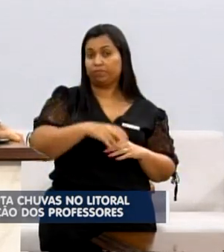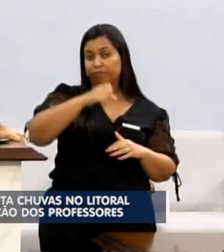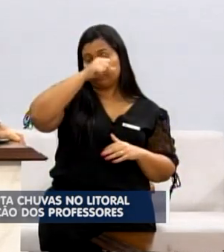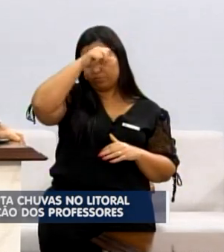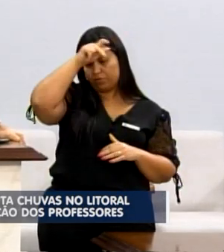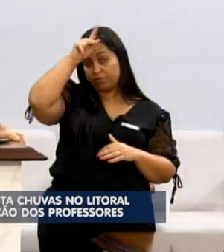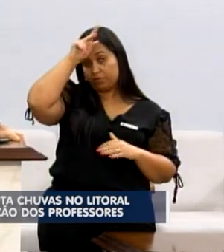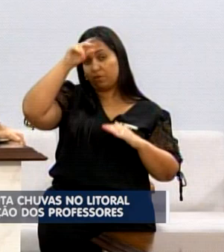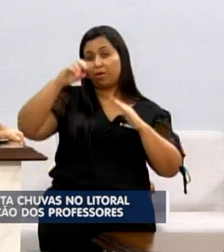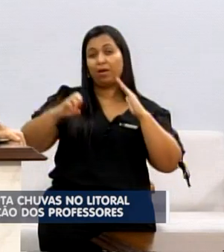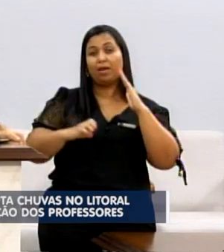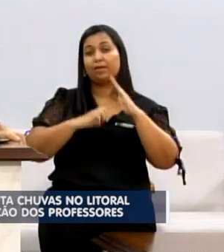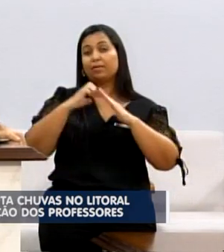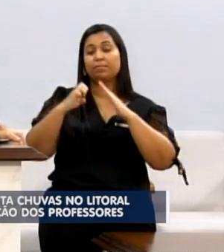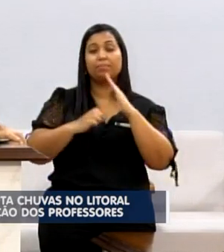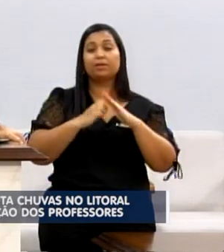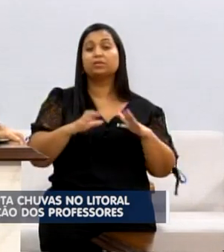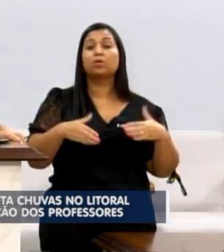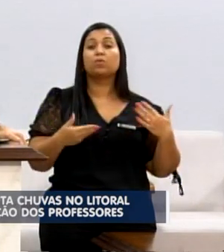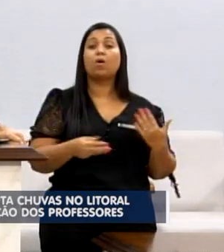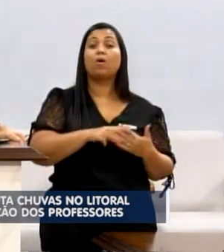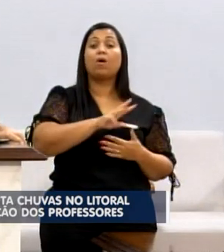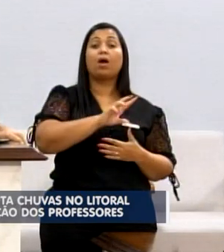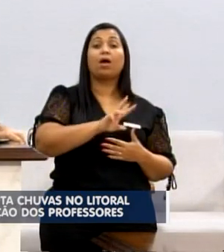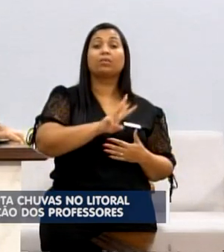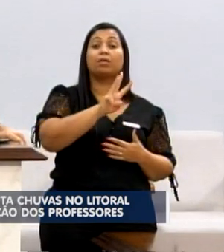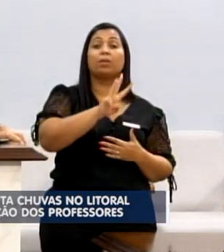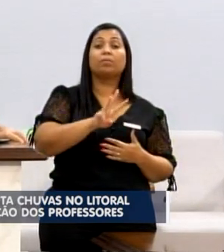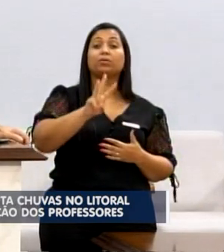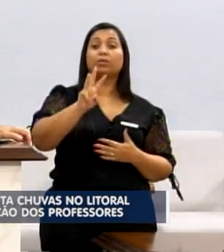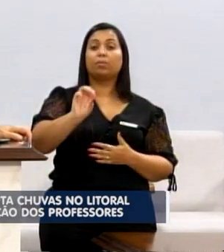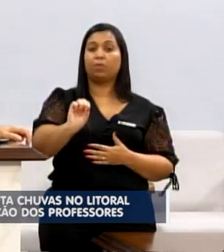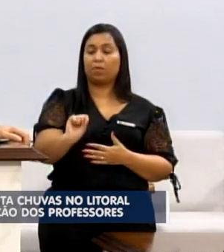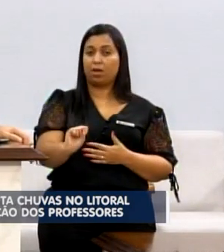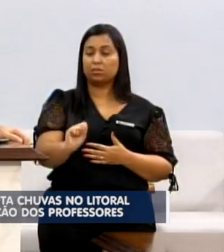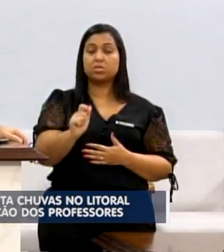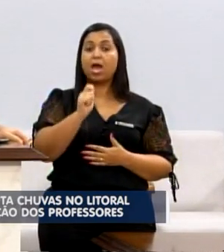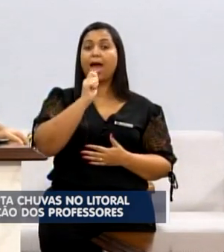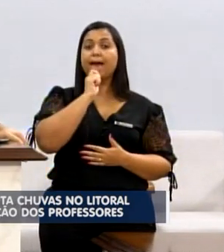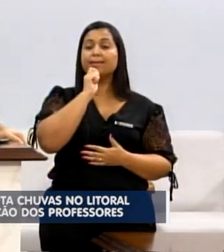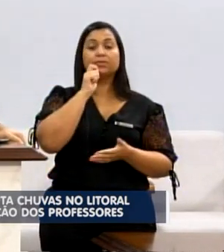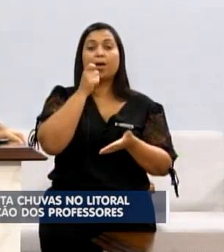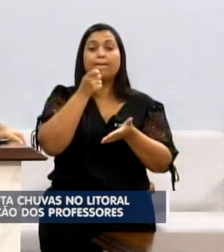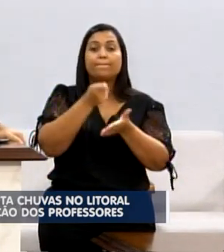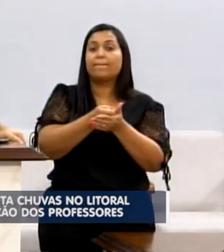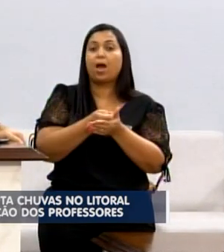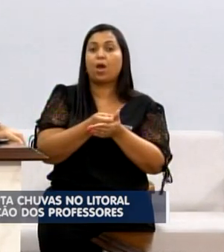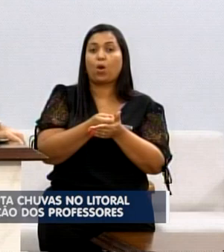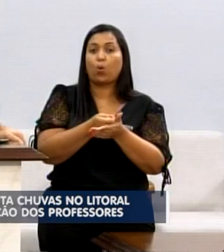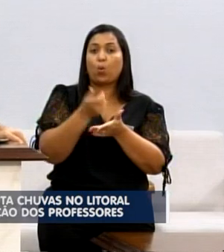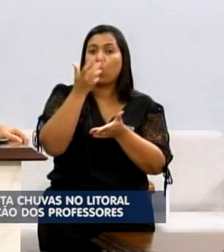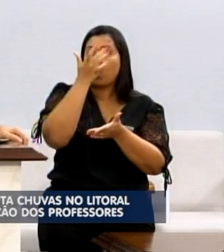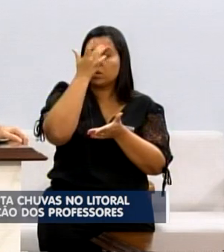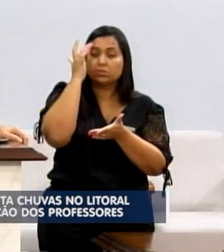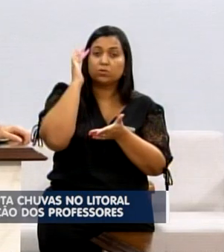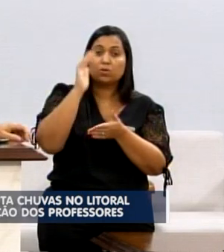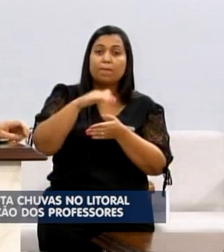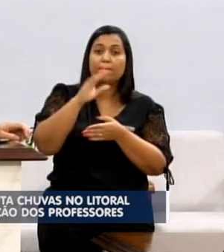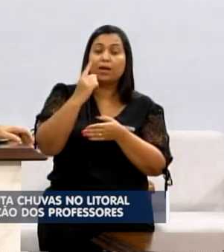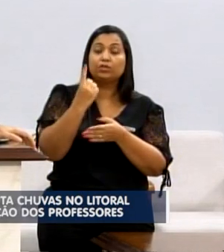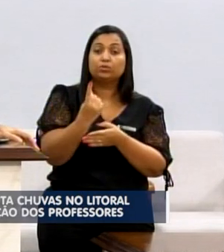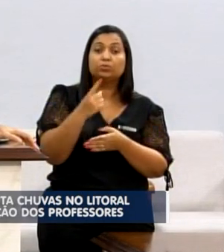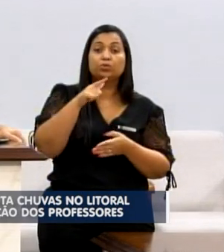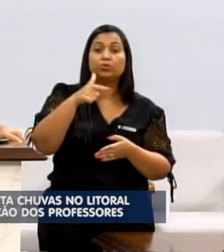WWS, que até este dia, até hoje, não pagou aos funcionários, mais de 1